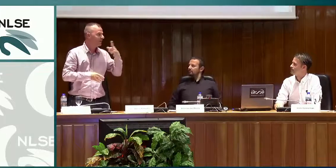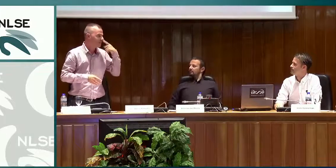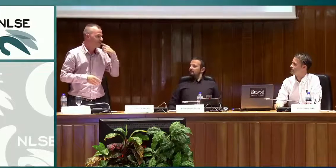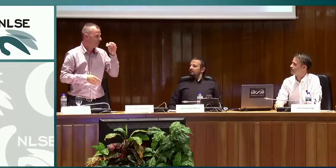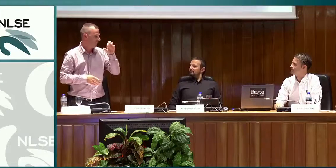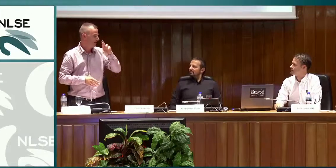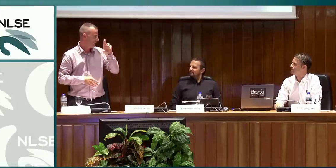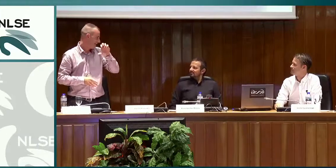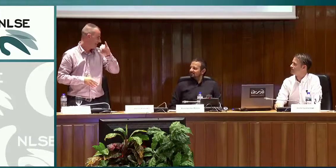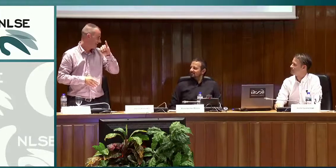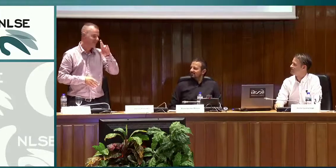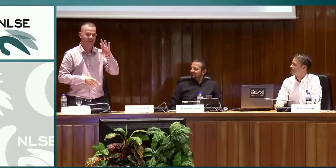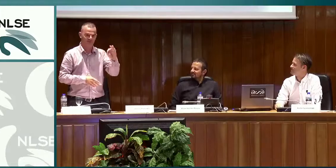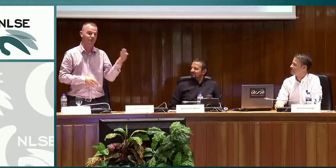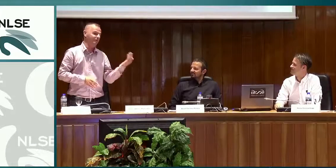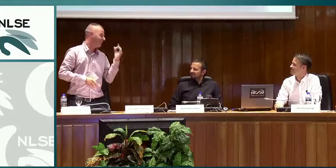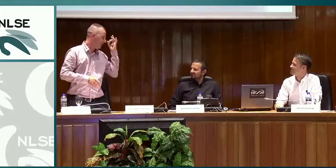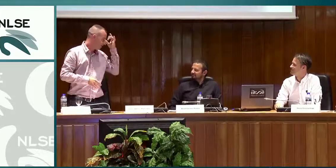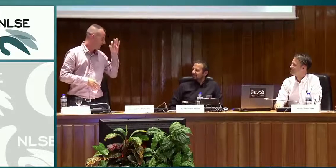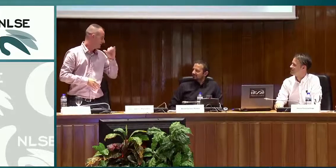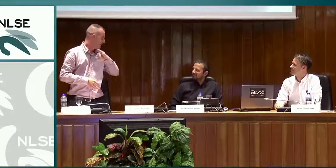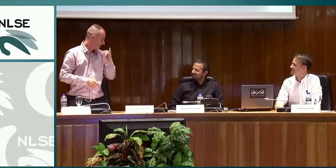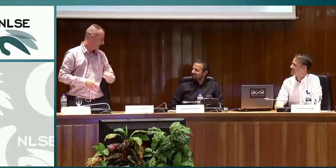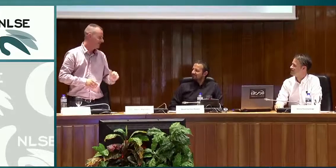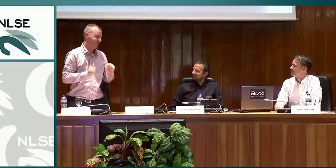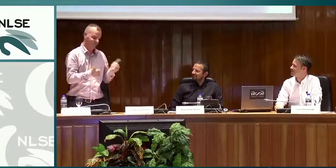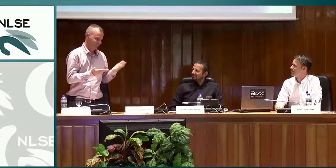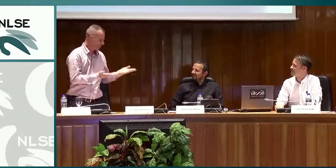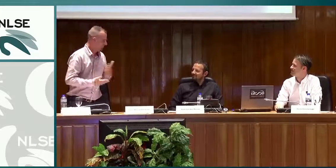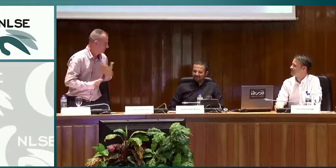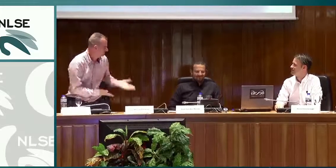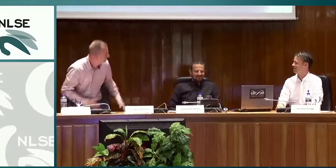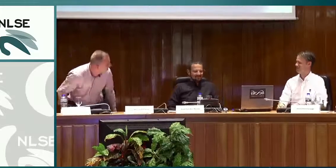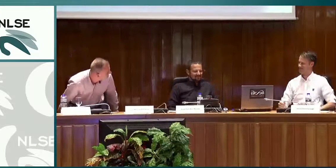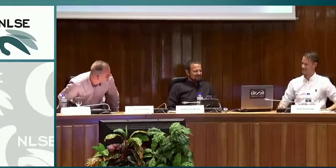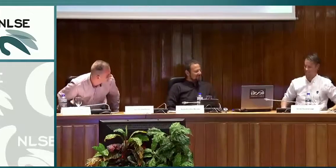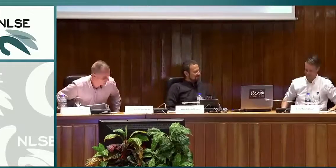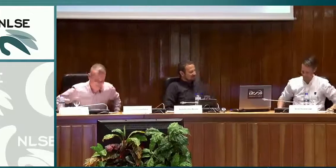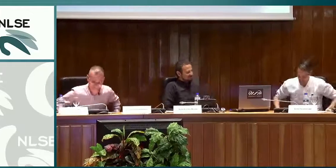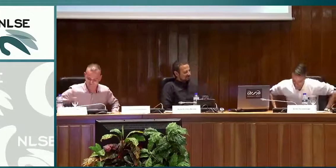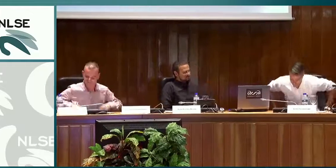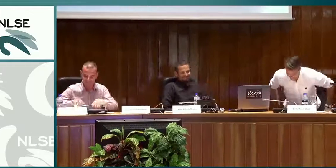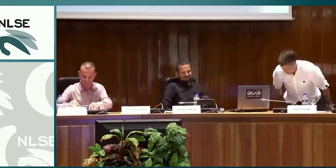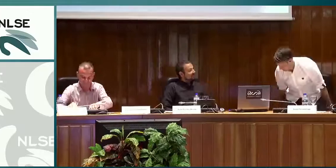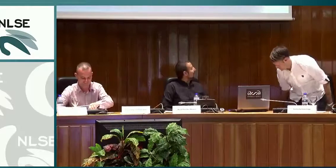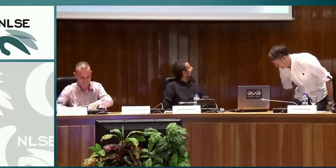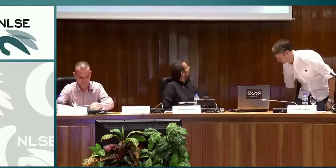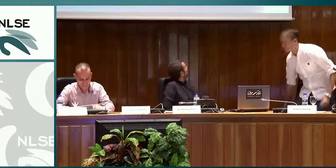Son dos miembros de la Fundación CNSE, por un lado Emilio Ferreiro y por otro David Sánchez. Cuando queráis podéis empezar.